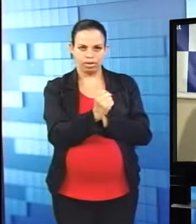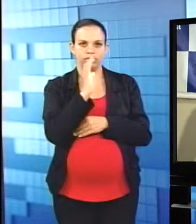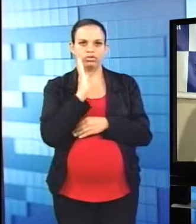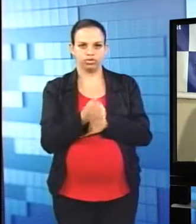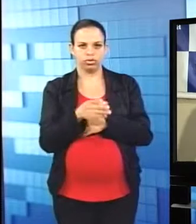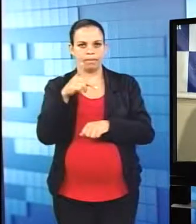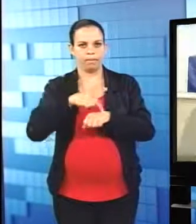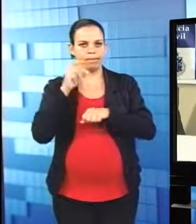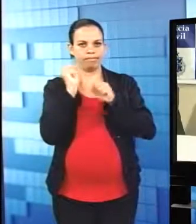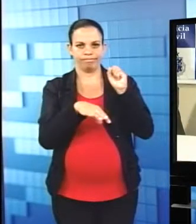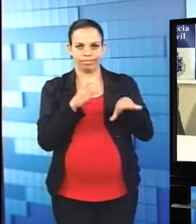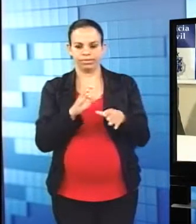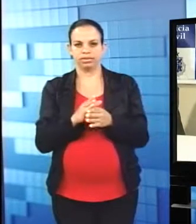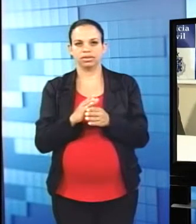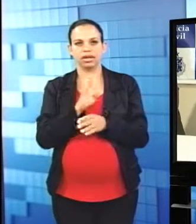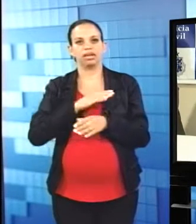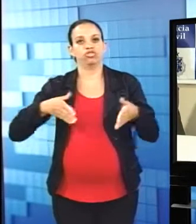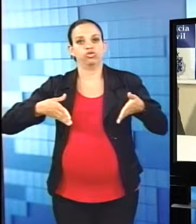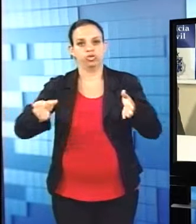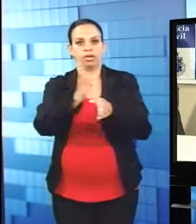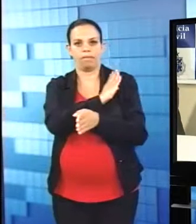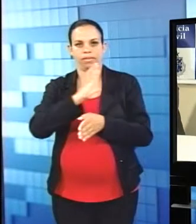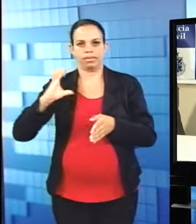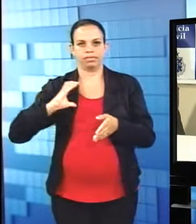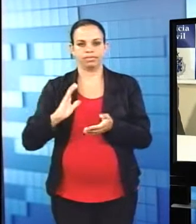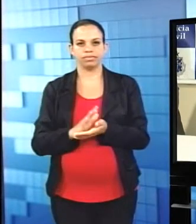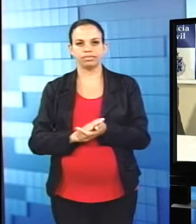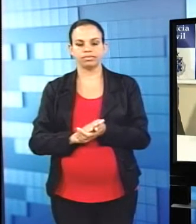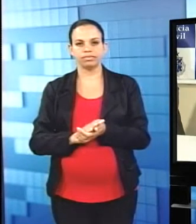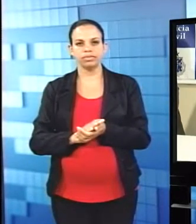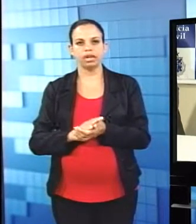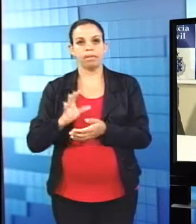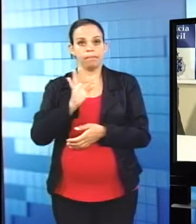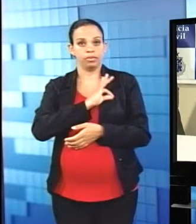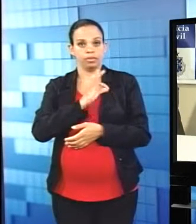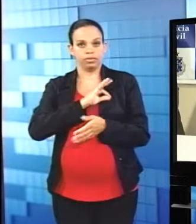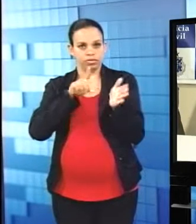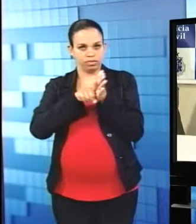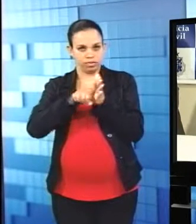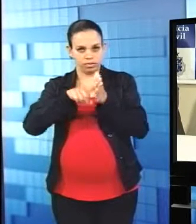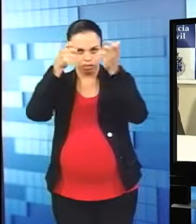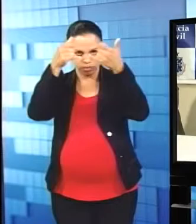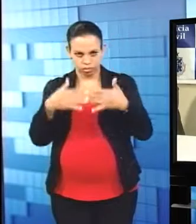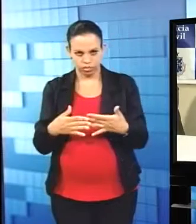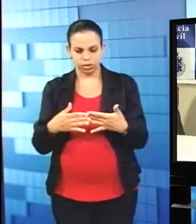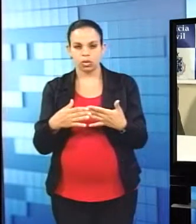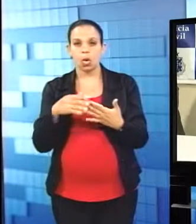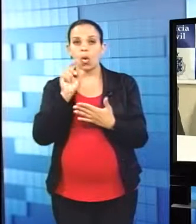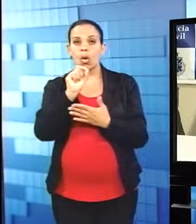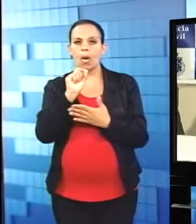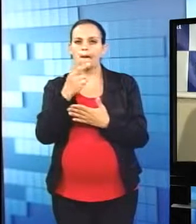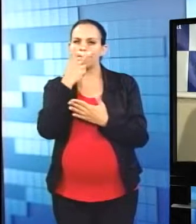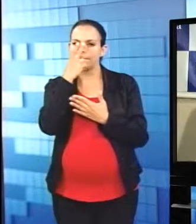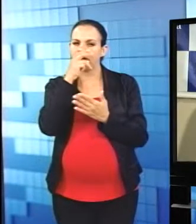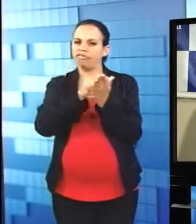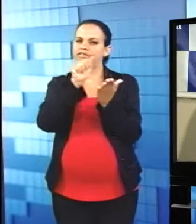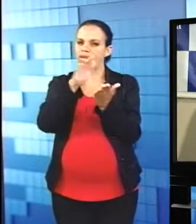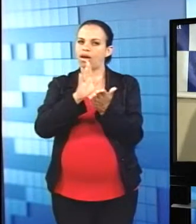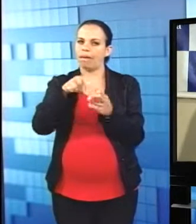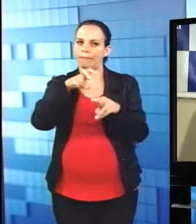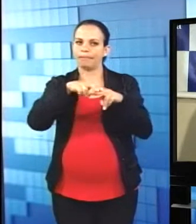mente de Edmar. Edmar que tramou tudo e decidiu tudo. Edmar vinha falando há muito tempo já, né, que queria dar um susto. Não era que ele queria matar, mas queria dar um susto.